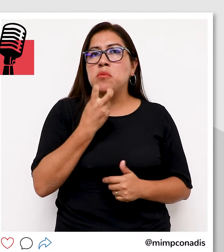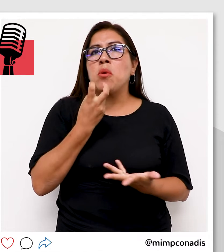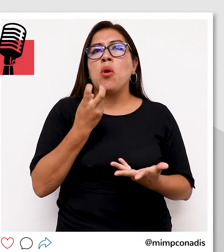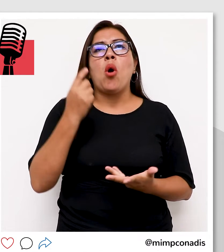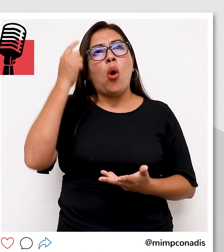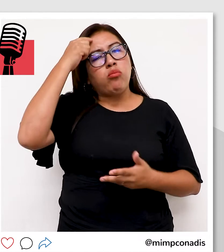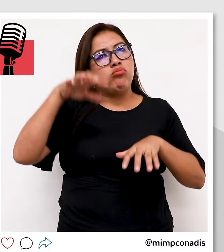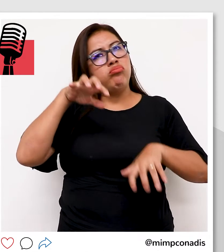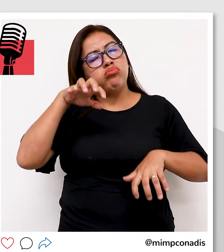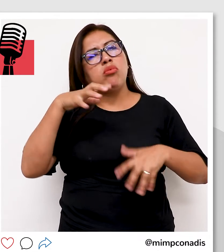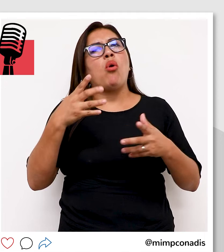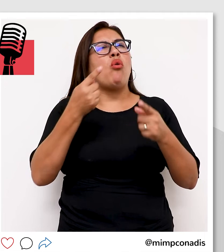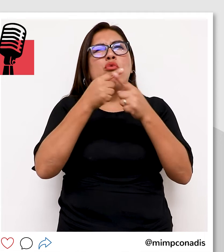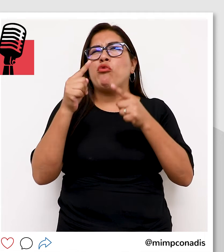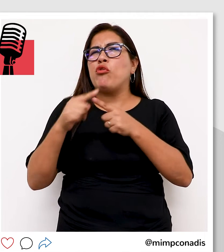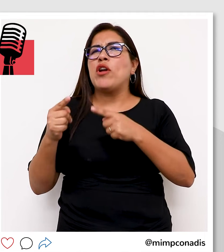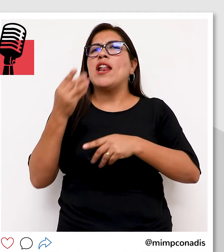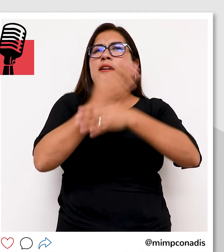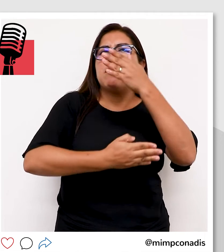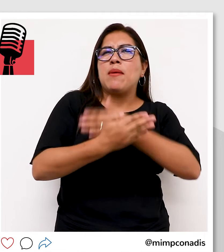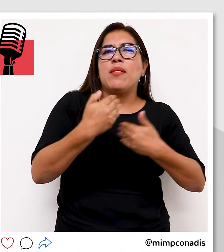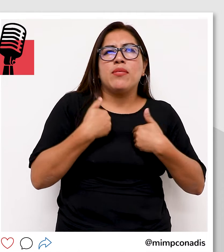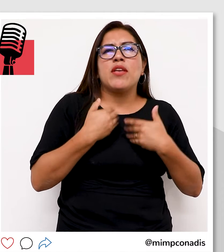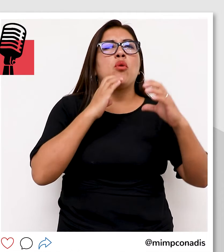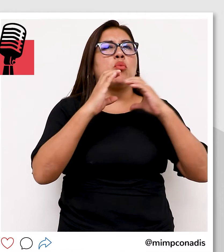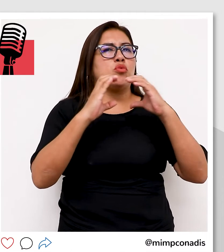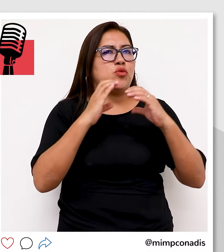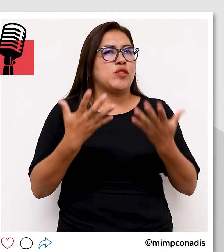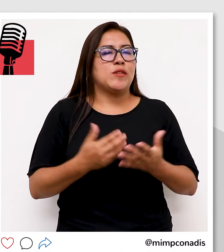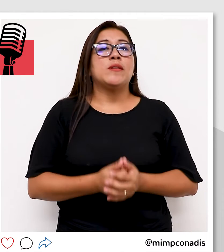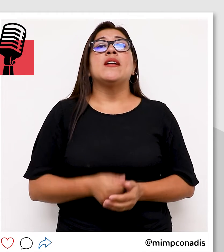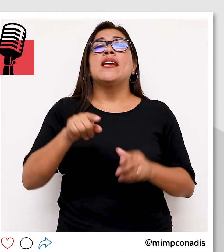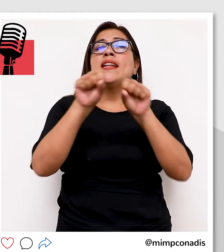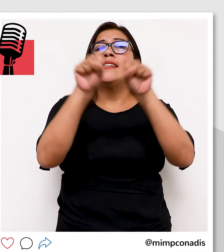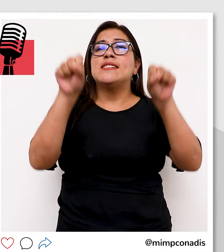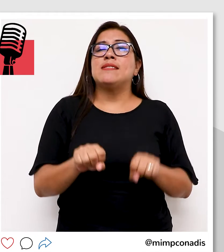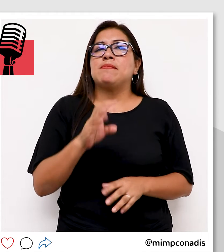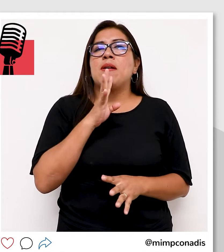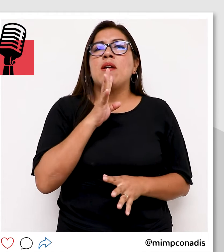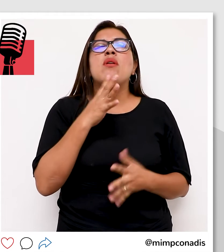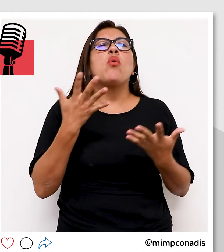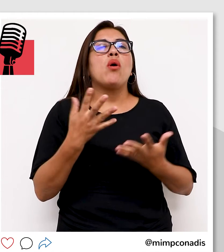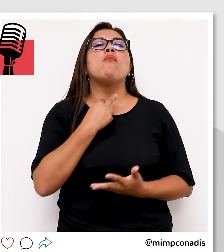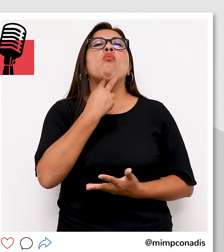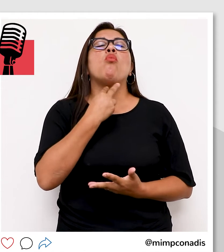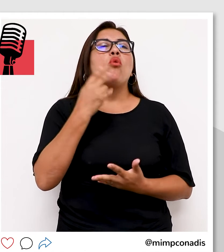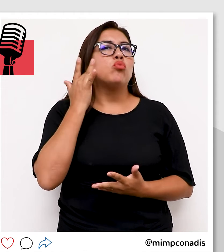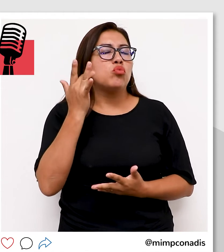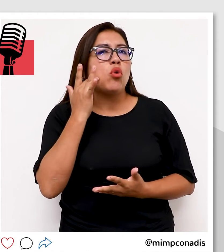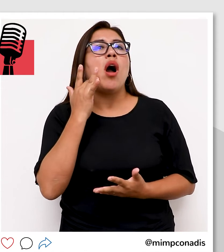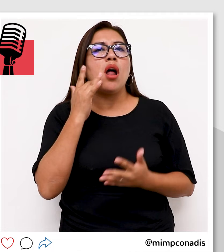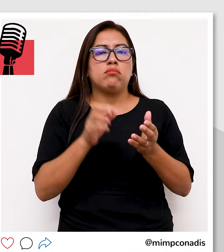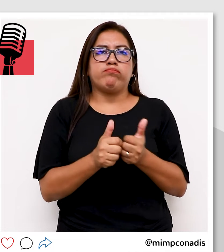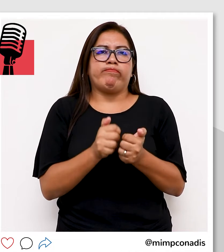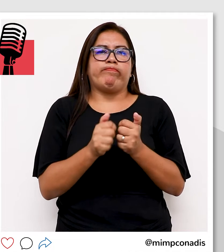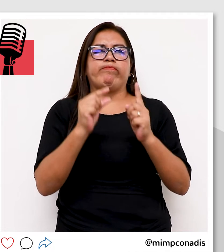visuales, parálisis cerebral o cualquier dificultad de comunicación. El sistema lee en voz alta el texto que escribe un